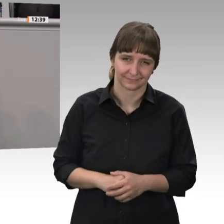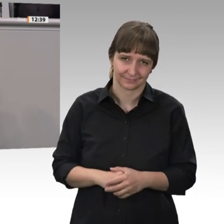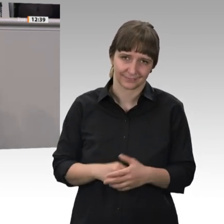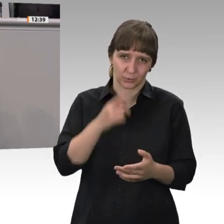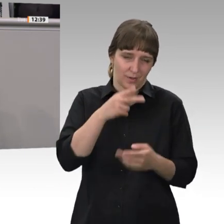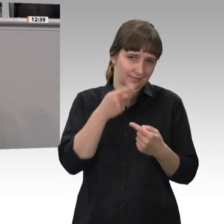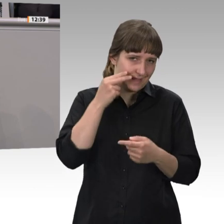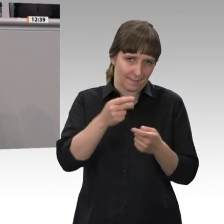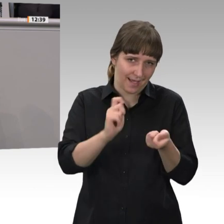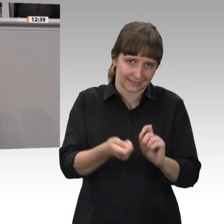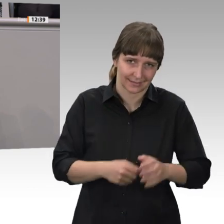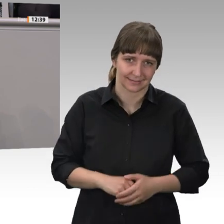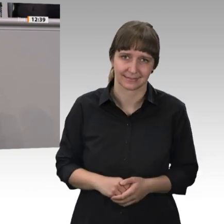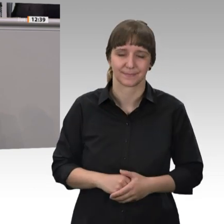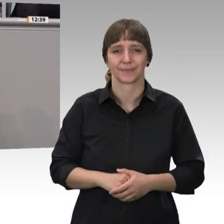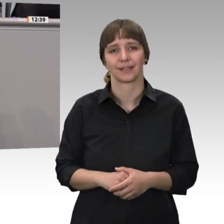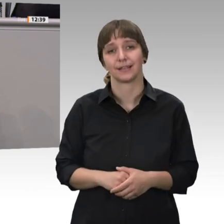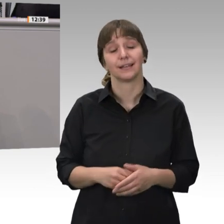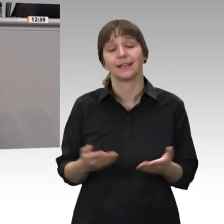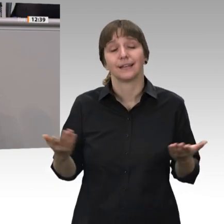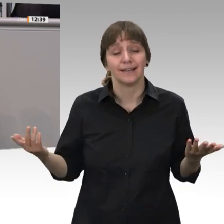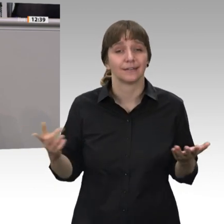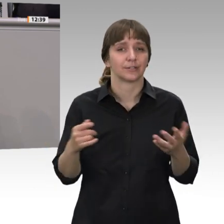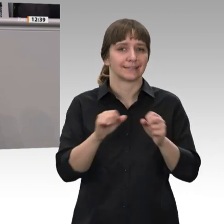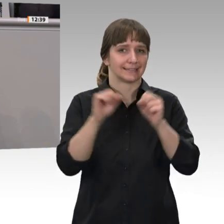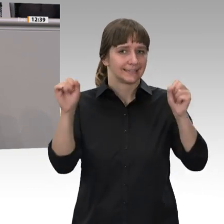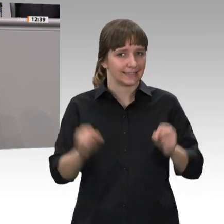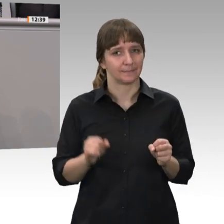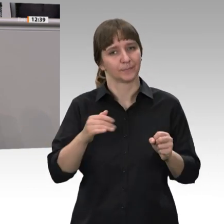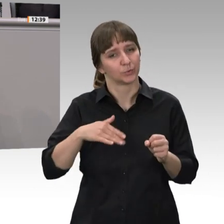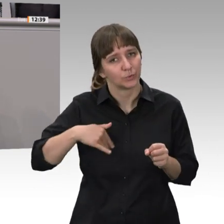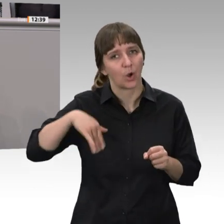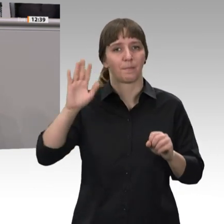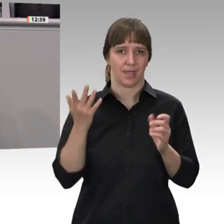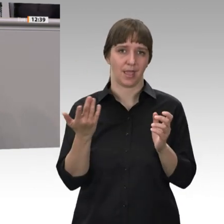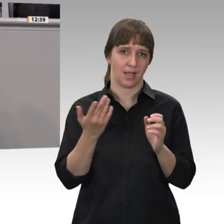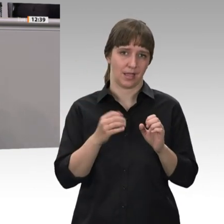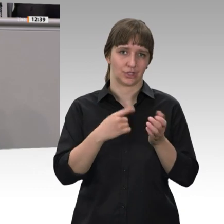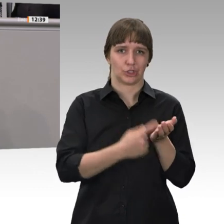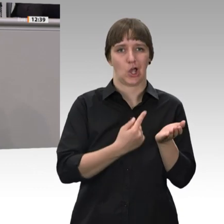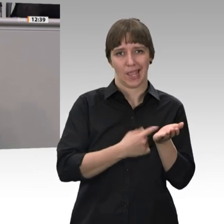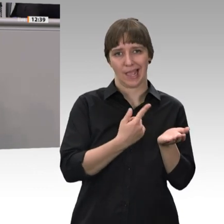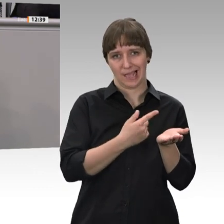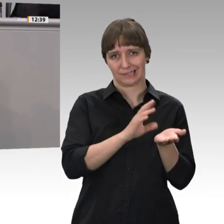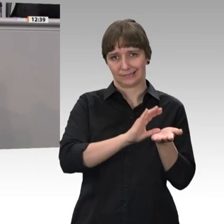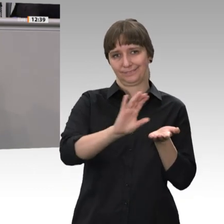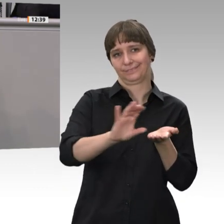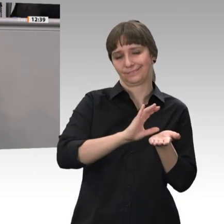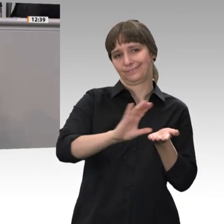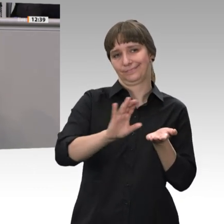dass dieses System immer mehr steuerfinanziert ist. Verehrte Kolleginnen und Kollegen, gerade die Rechtsprechung